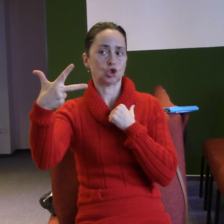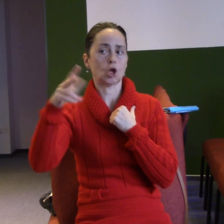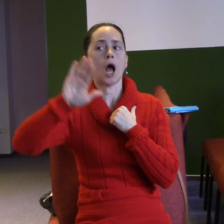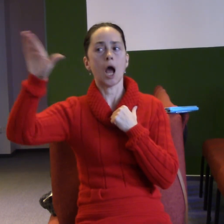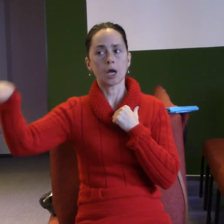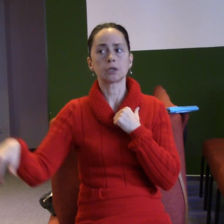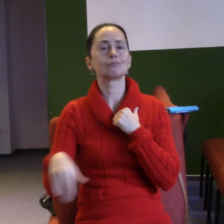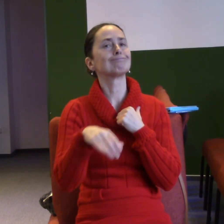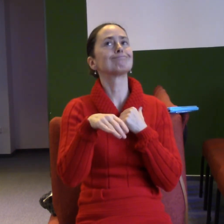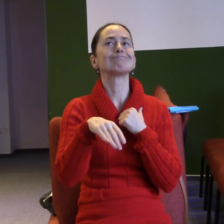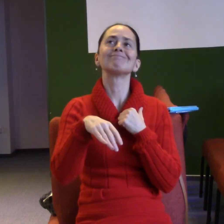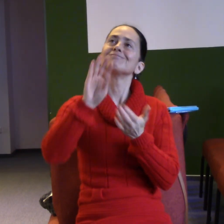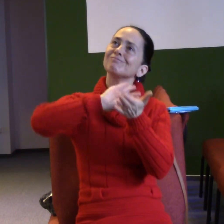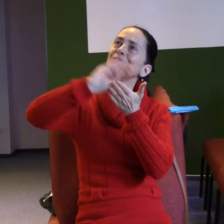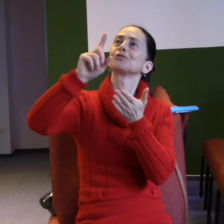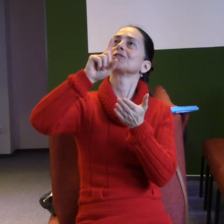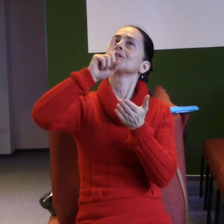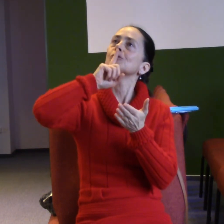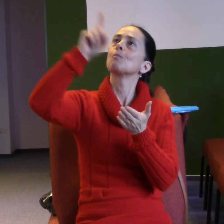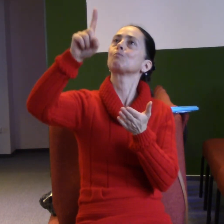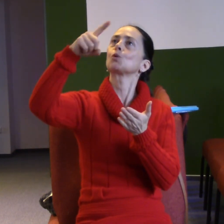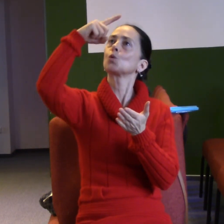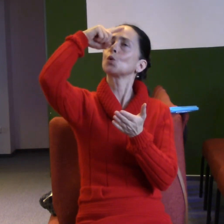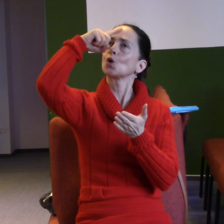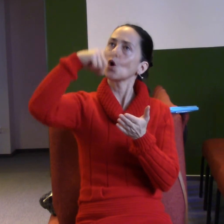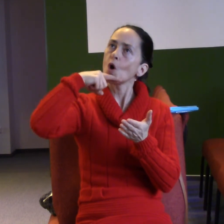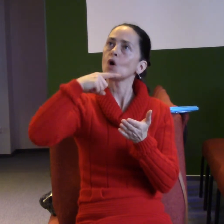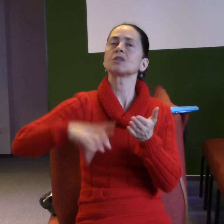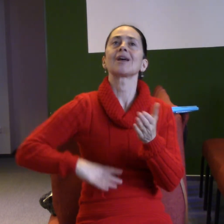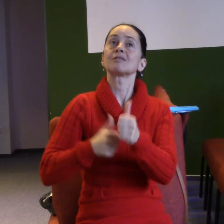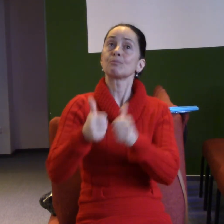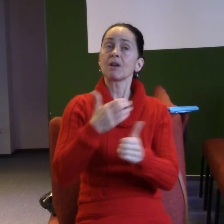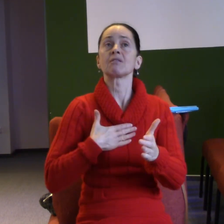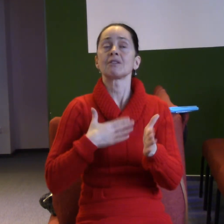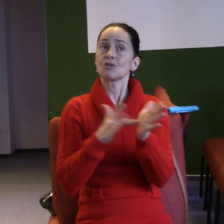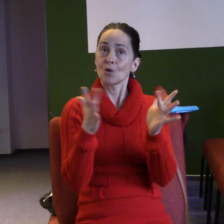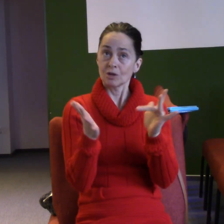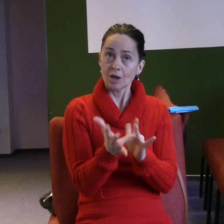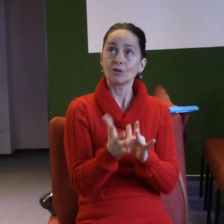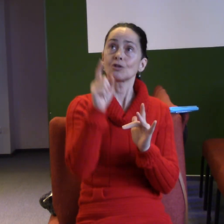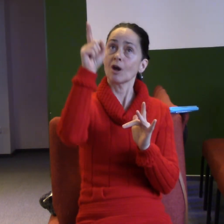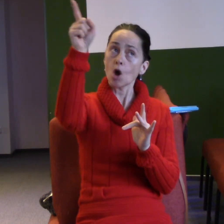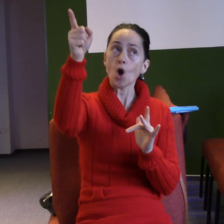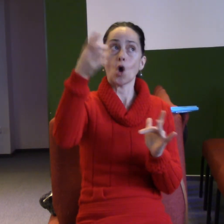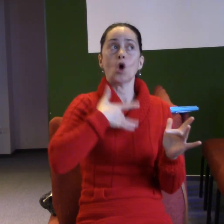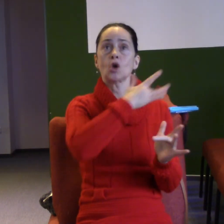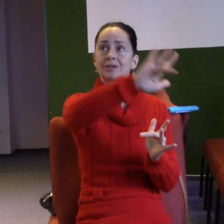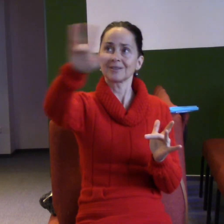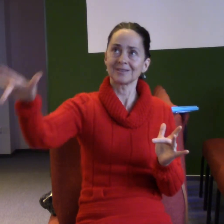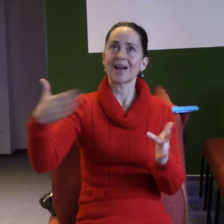Požehnaný Bůh a Otec našeho pána Ježíše Krista, který nás podle svého velkého milosedenství znovu